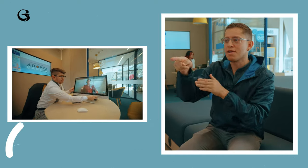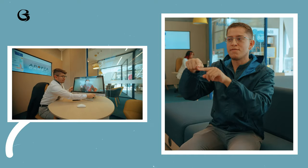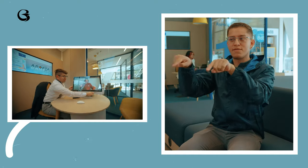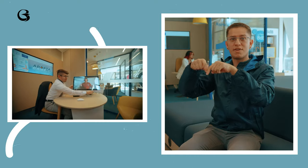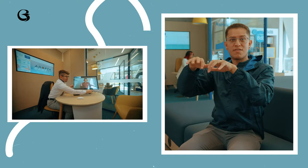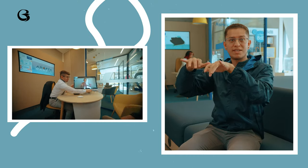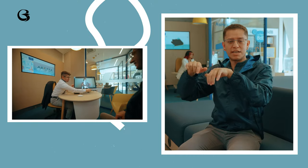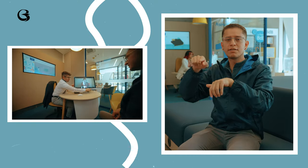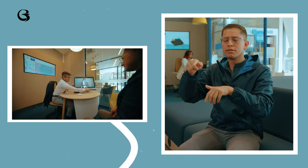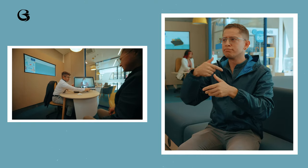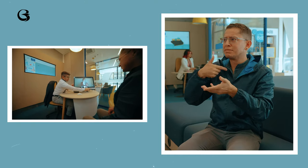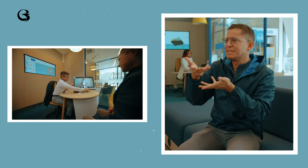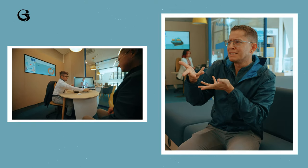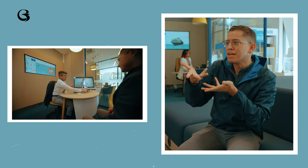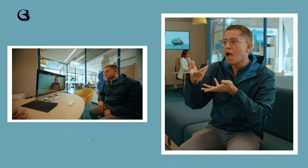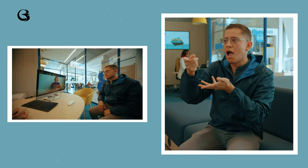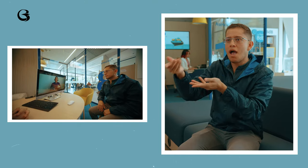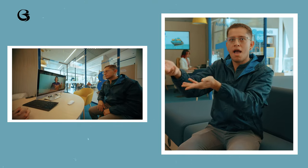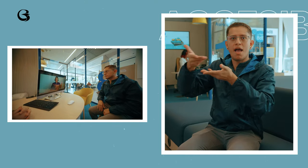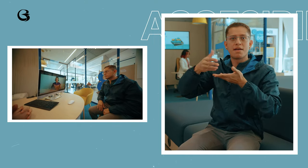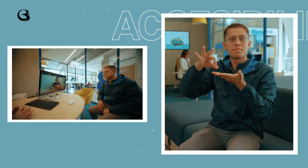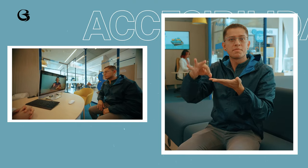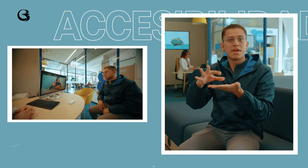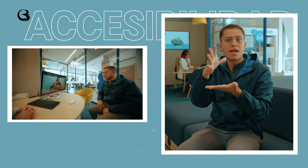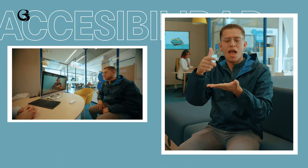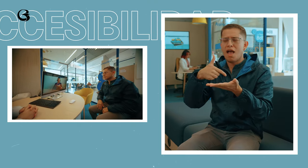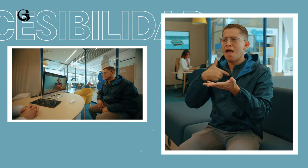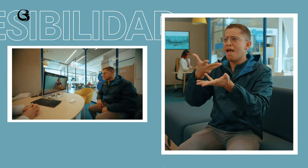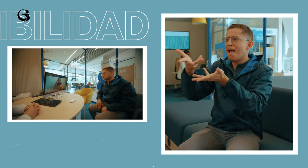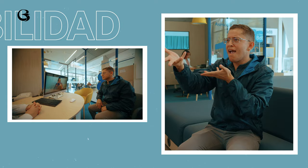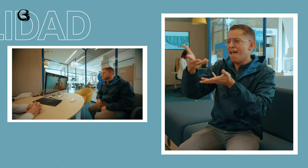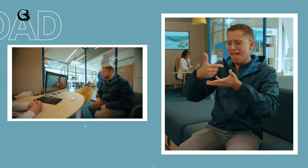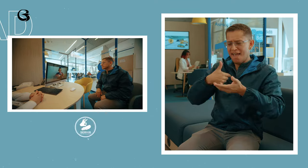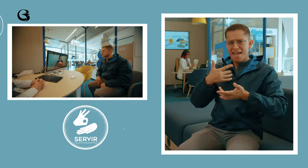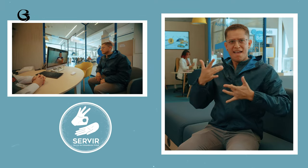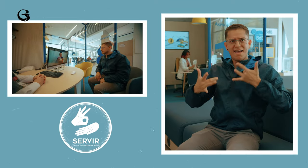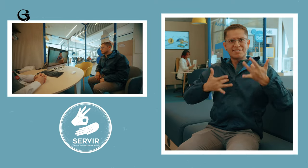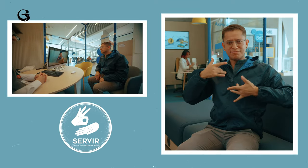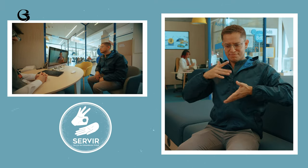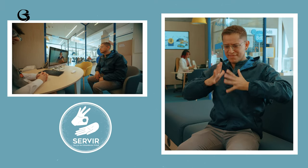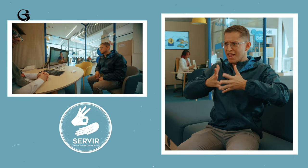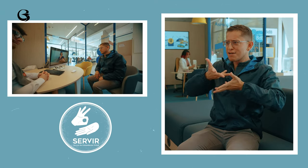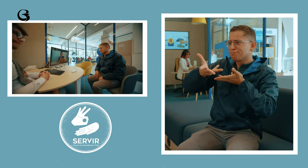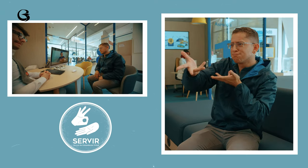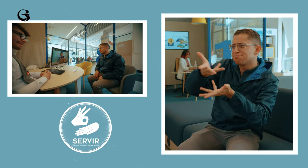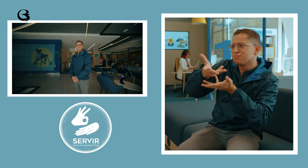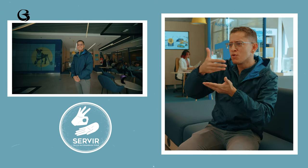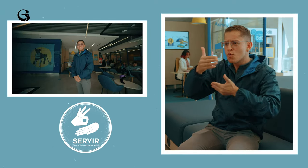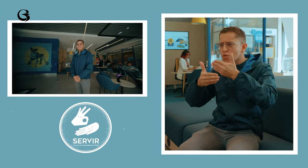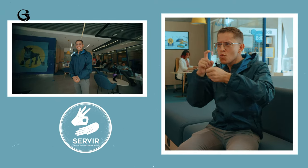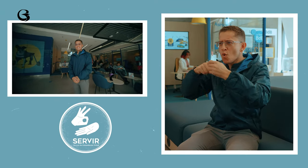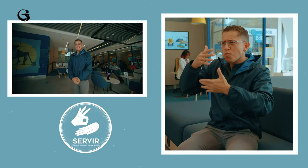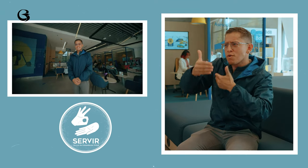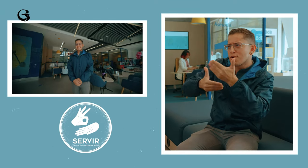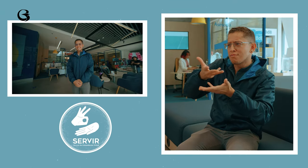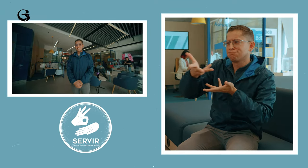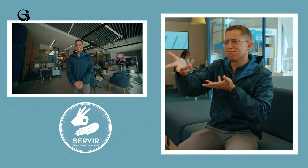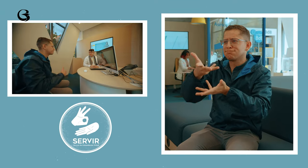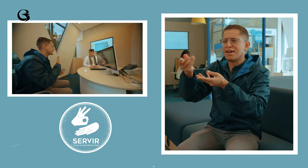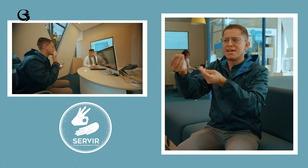Llegué a la oficina en donde había accesibilidad y por medio de Servir me pude comunicar en lengua de